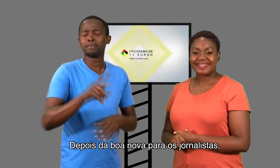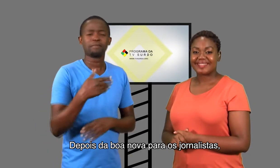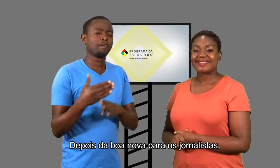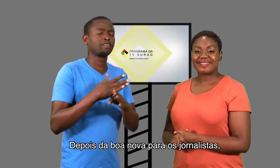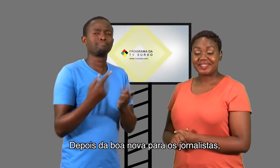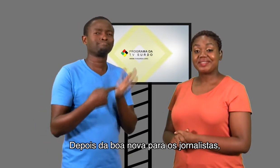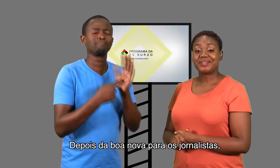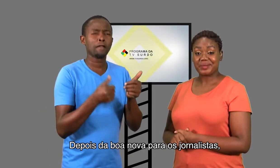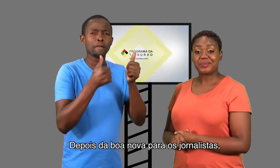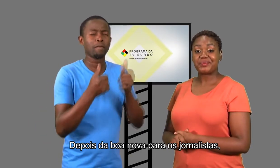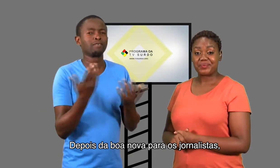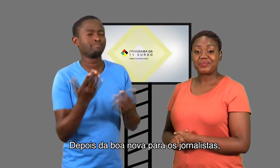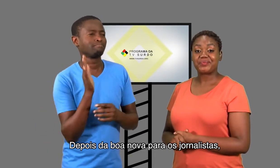Pós da boa nova para os jornalistas.